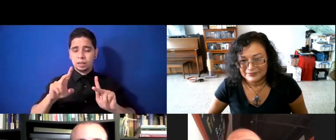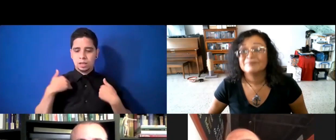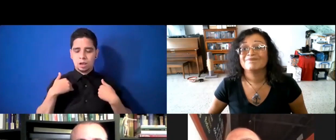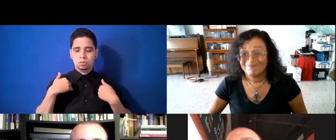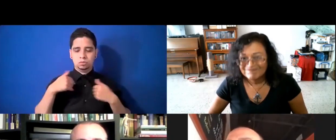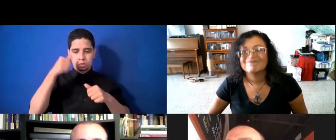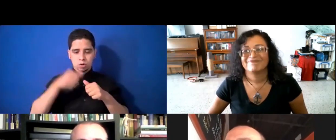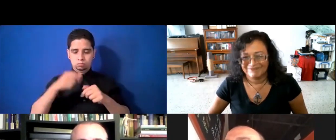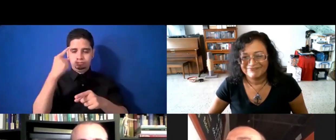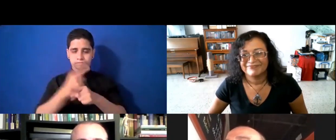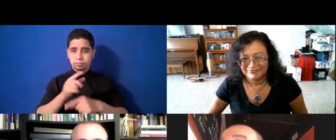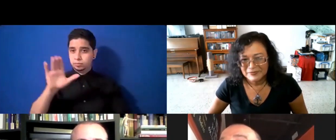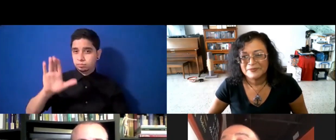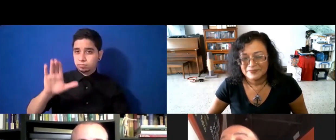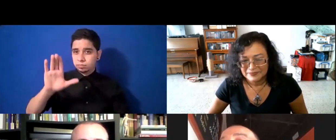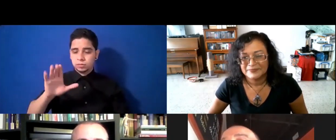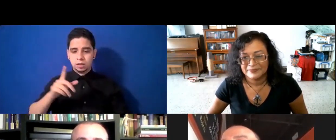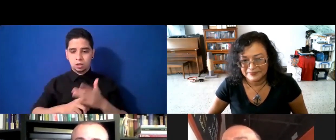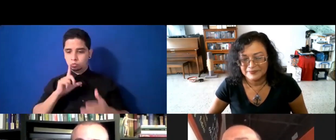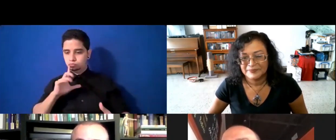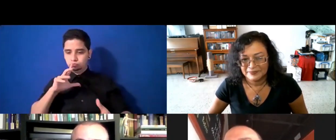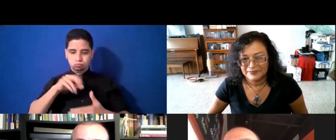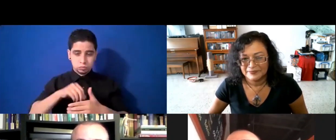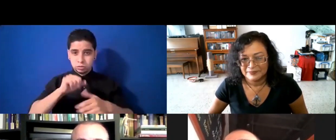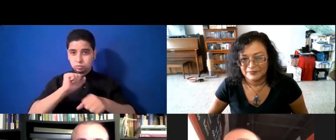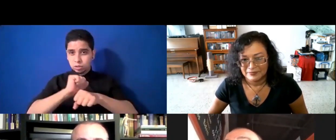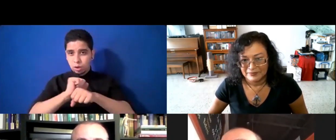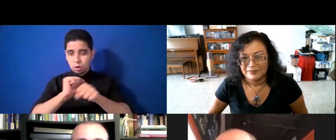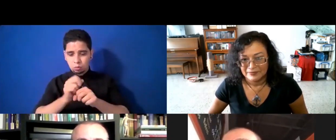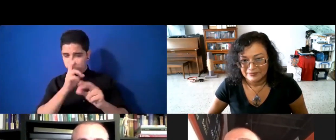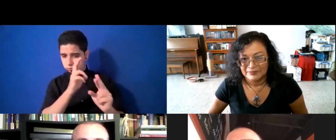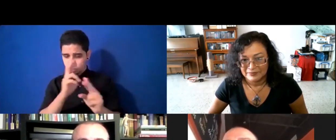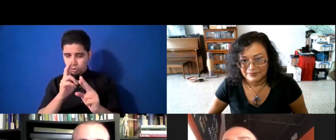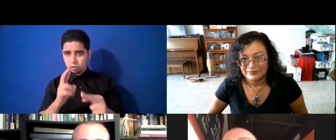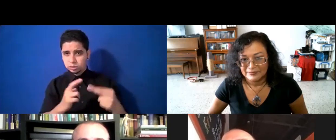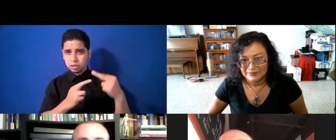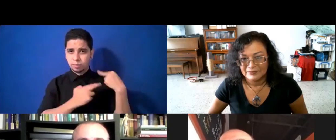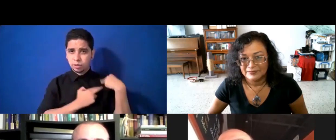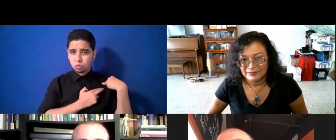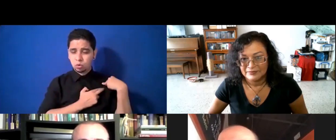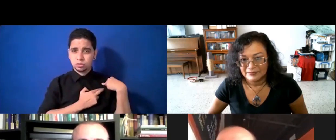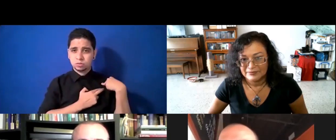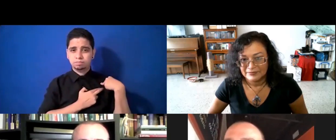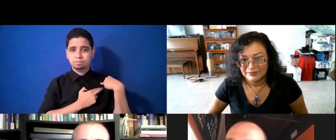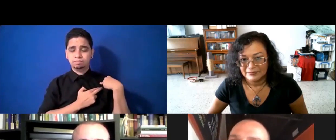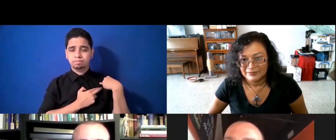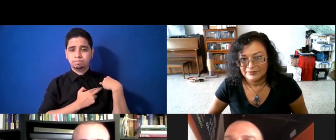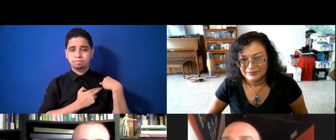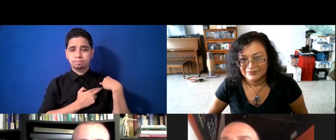como una persona comprometida, responsable, respetuosa, y creo que algo